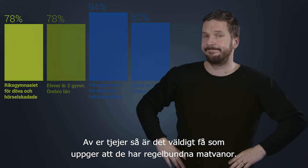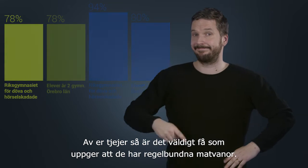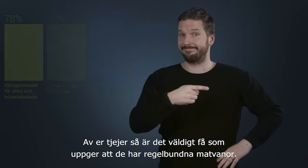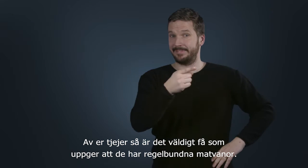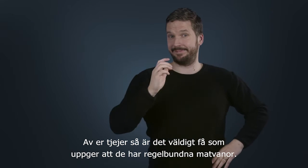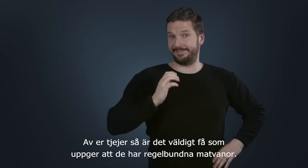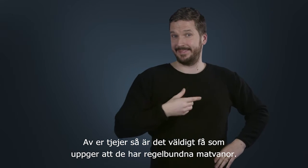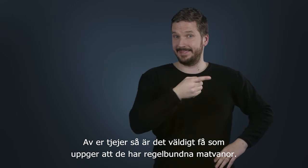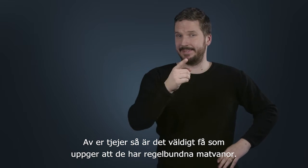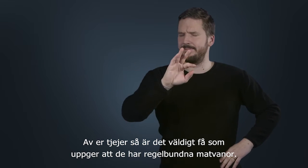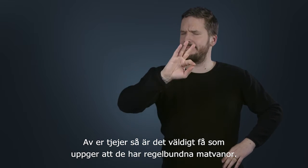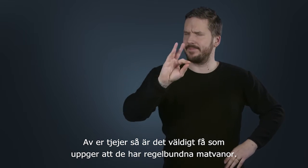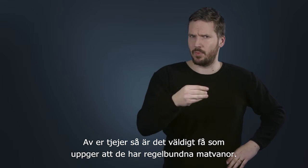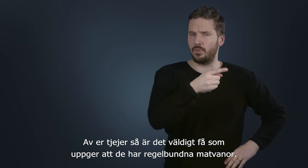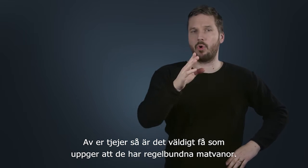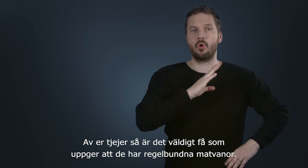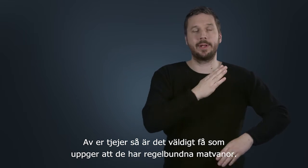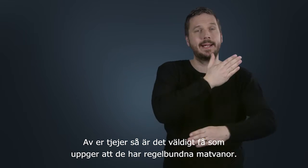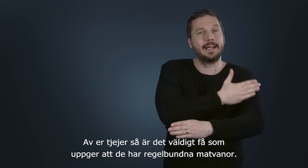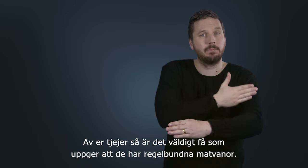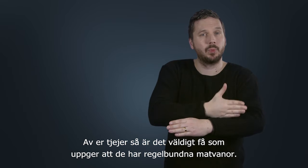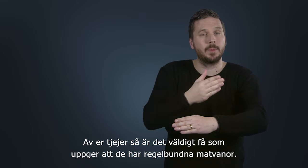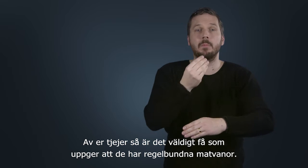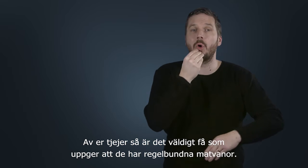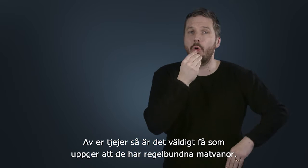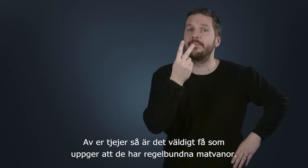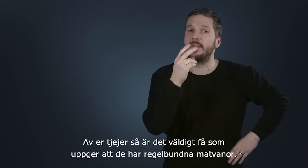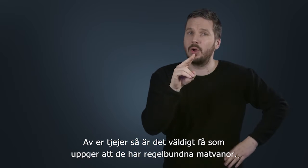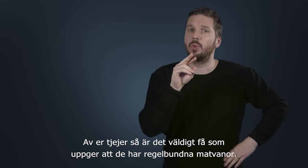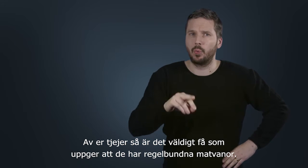Av er tjejer så är det väldigt få som uppger att de har regelbundna matvanor.